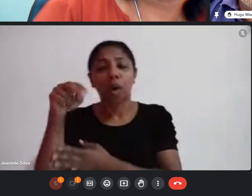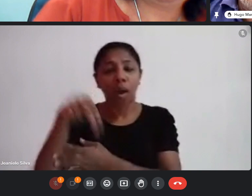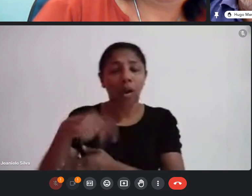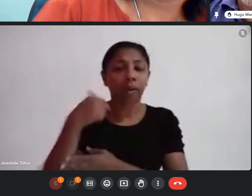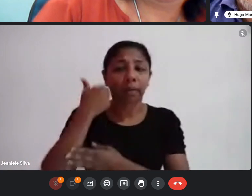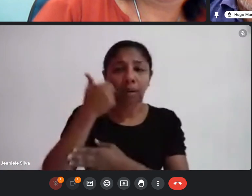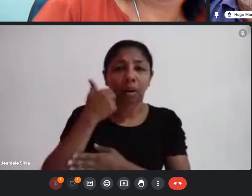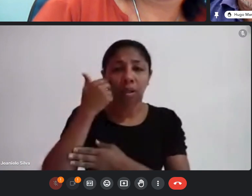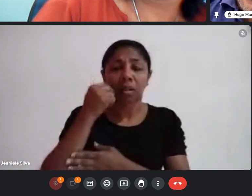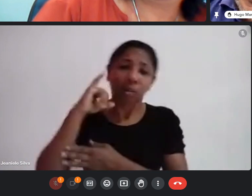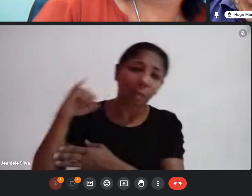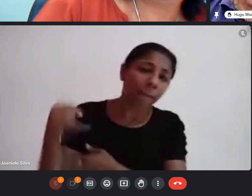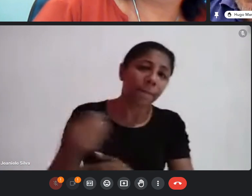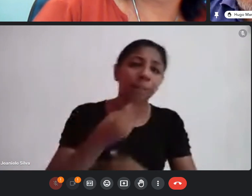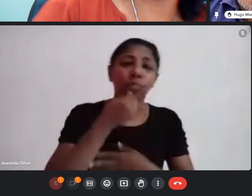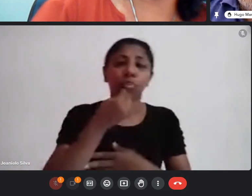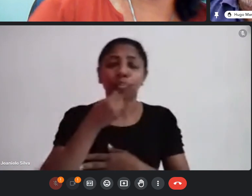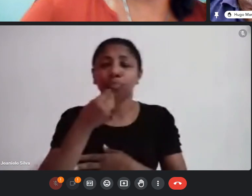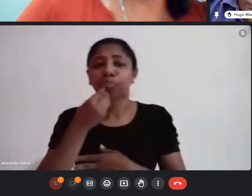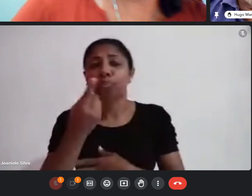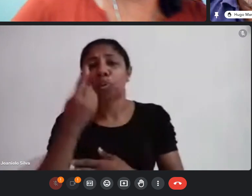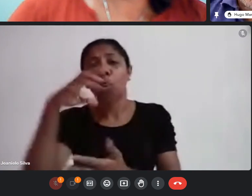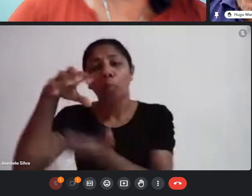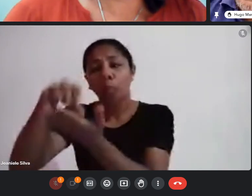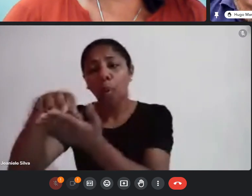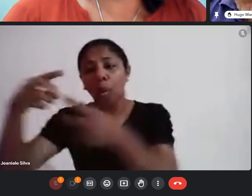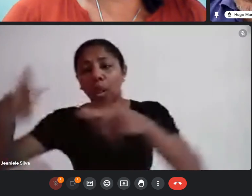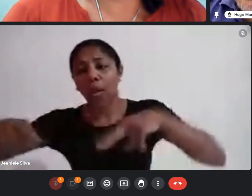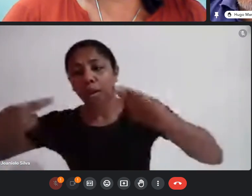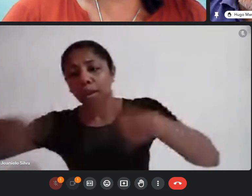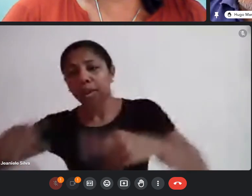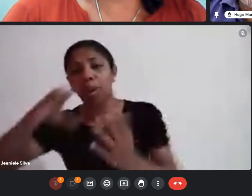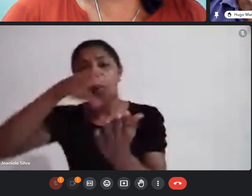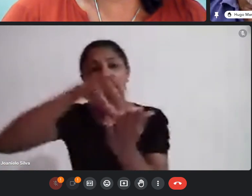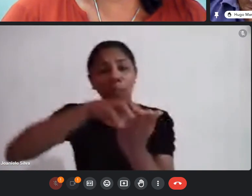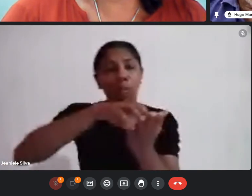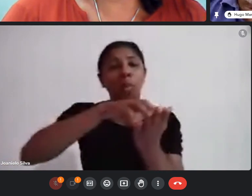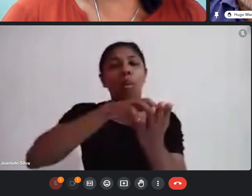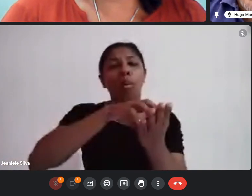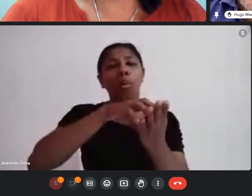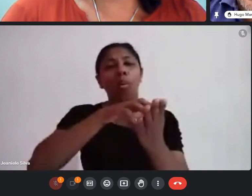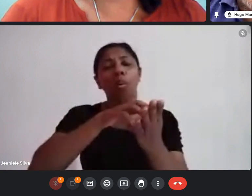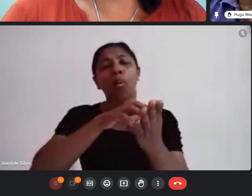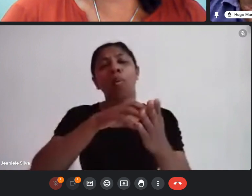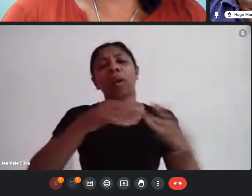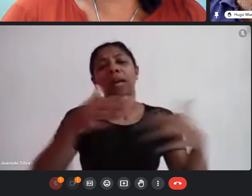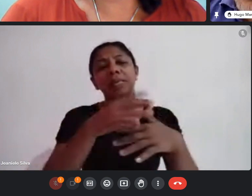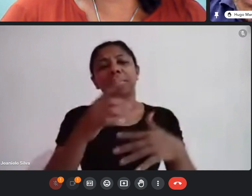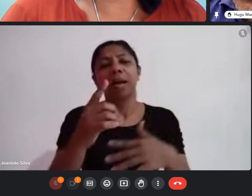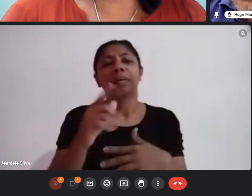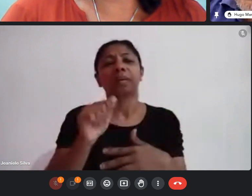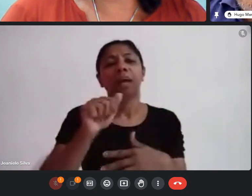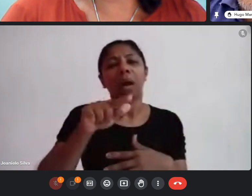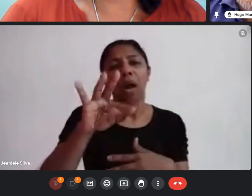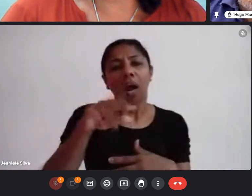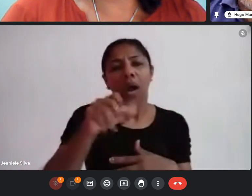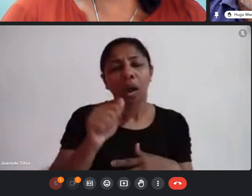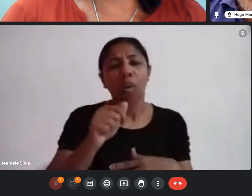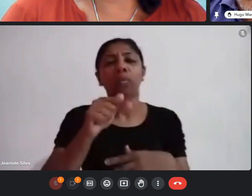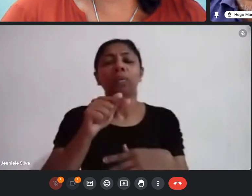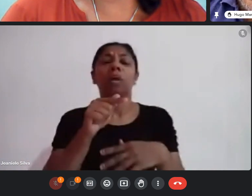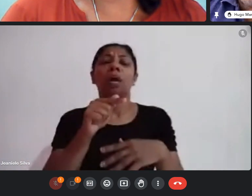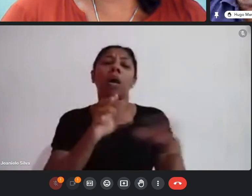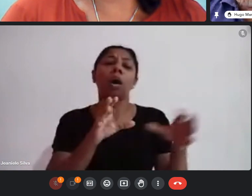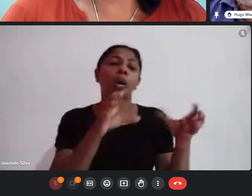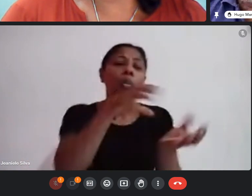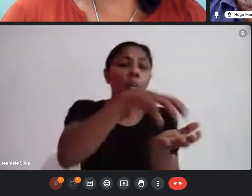oportuno um polo na Redinha um polo na Cidade Alta um polo em Ponta Negra pelo menos que